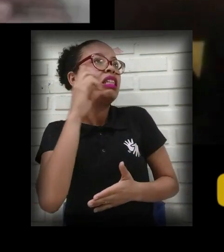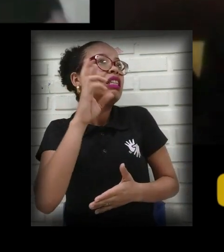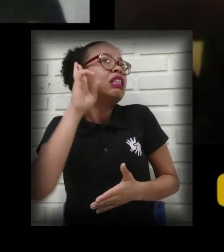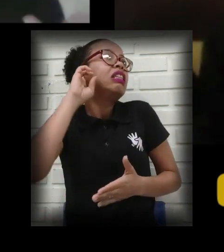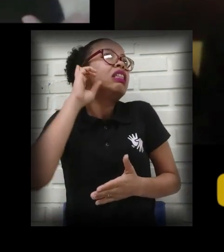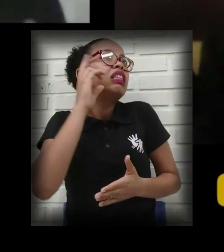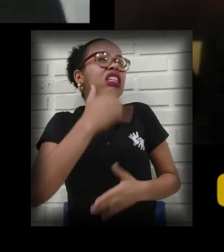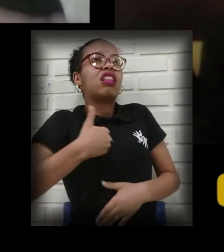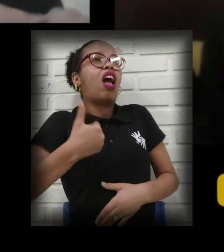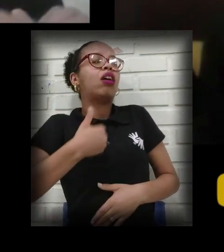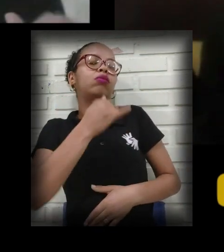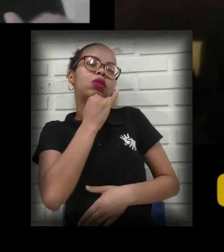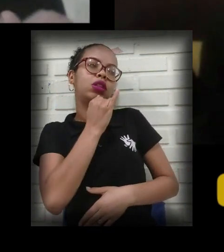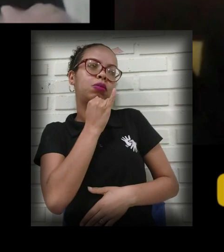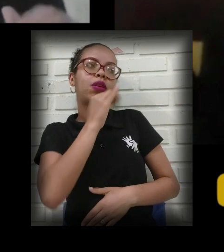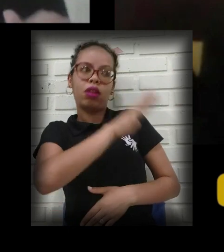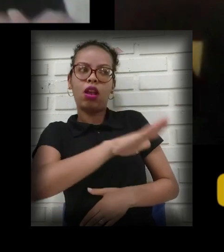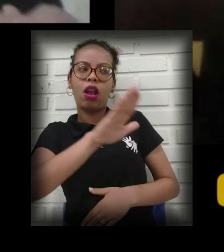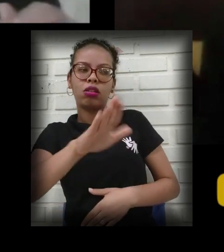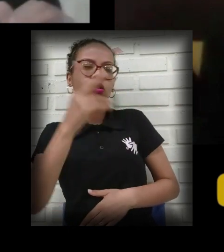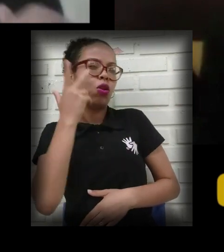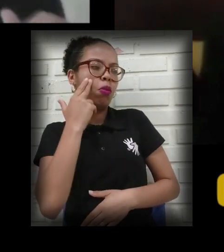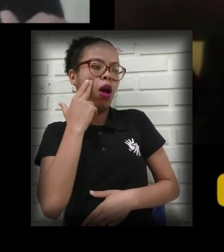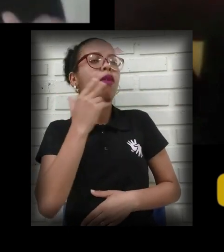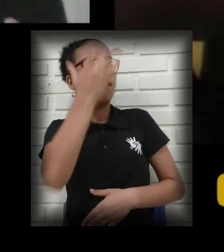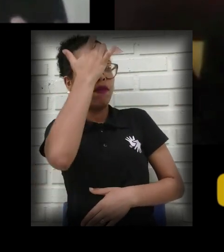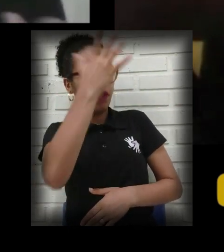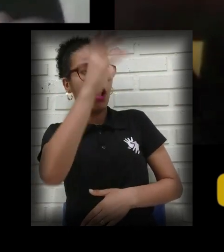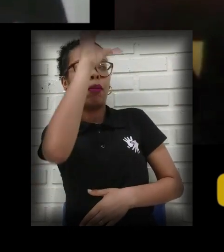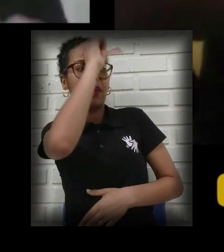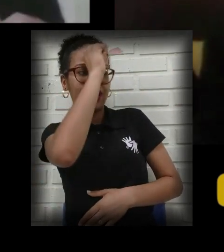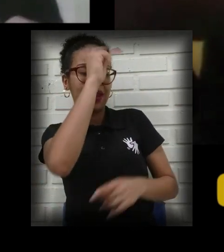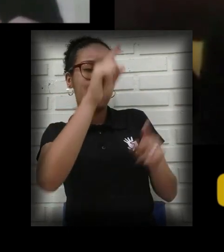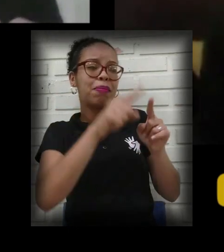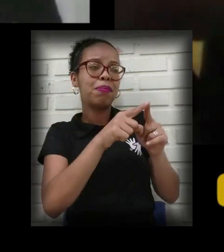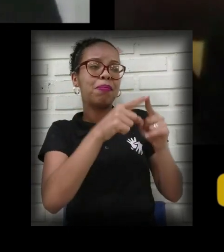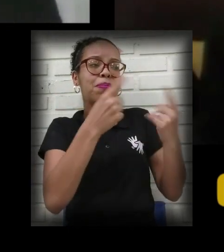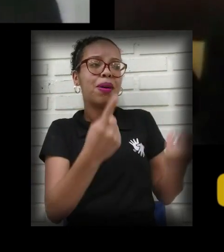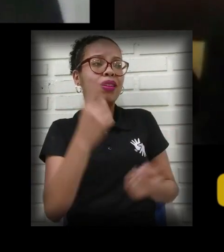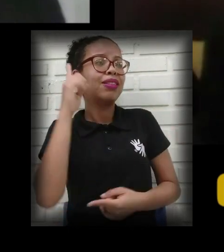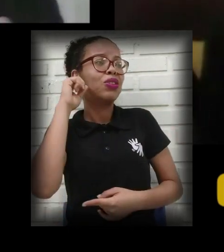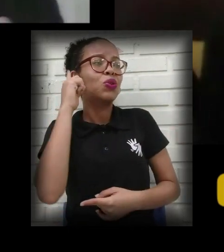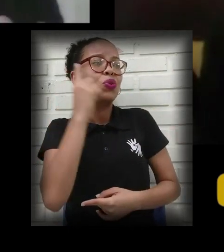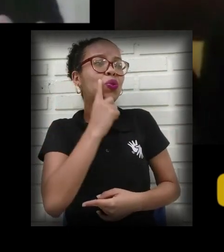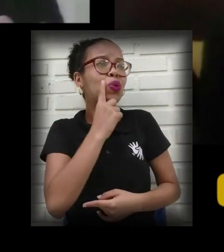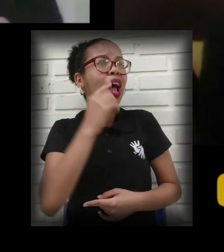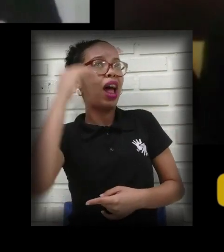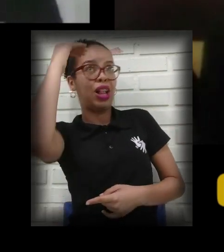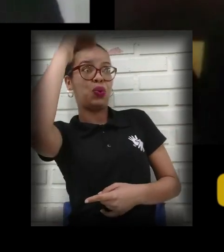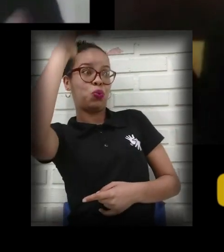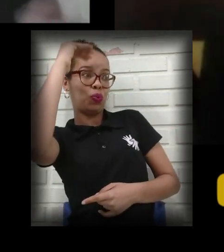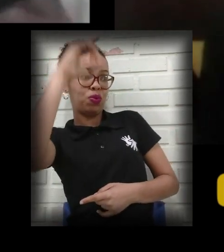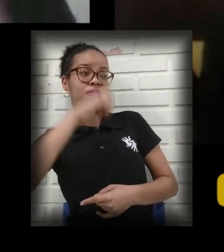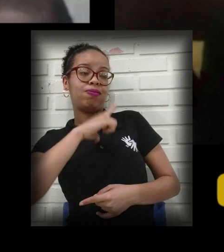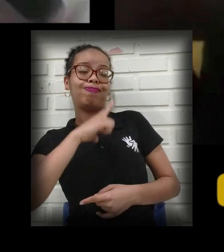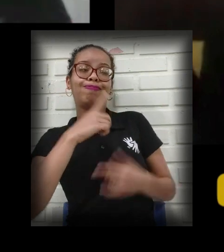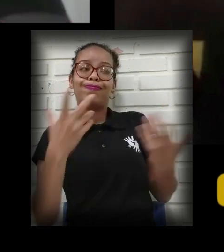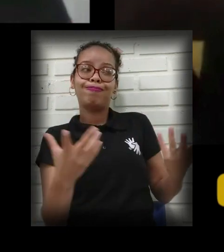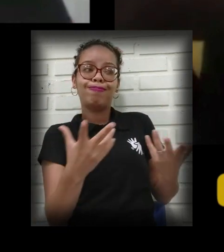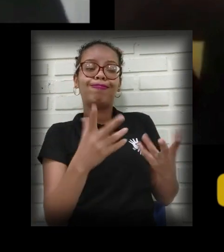criança ainda, ele ainda vai ter uma certa facilidade para aprender. Mas, como perde a audição na fase adulta, ele vai ter um pouco